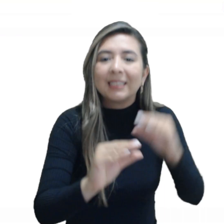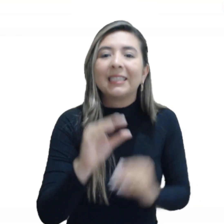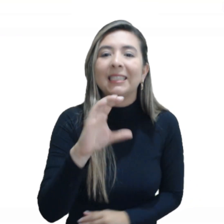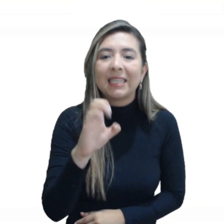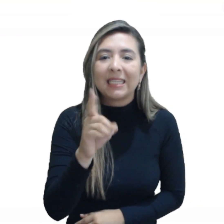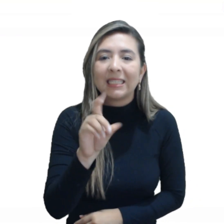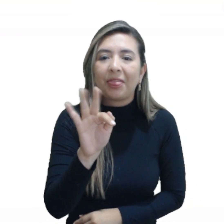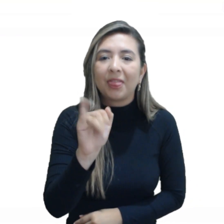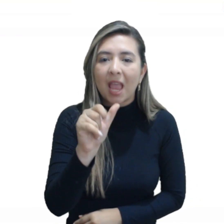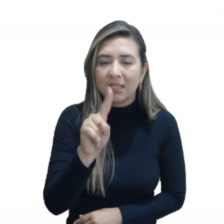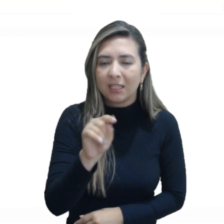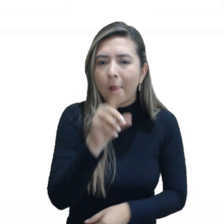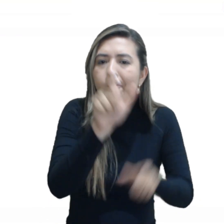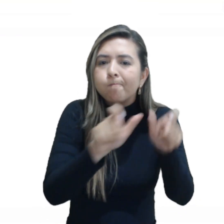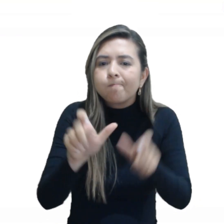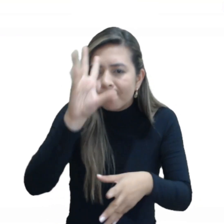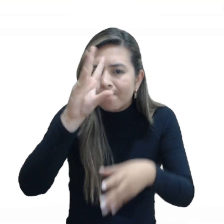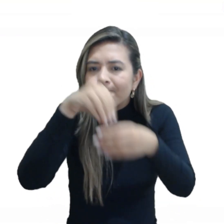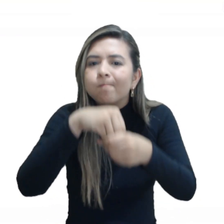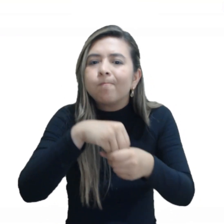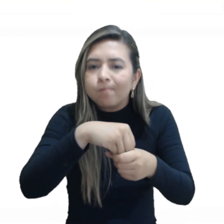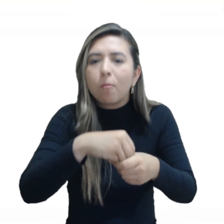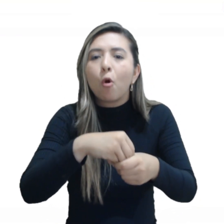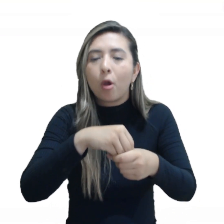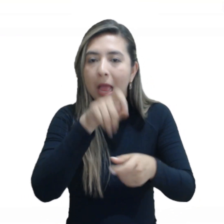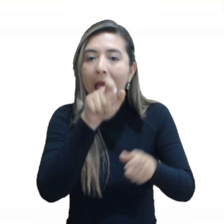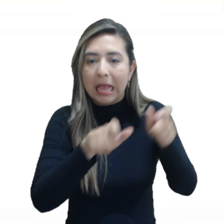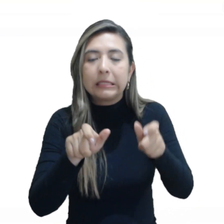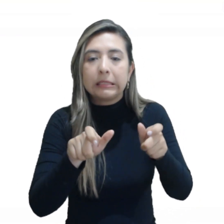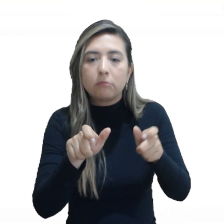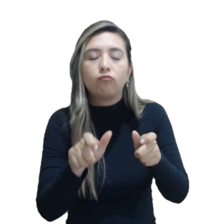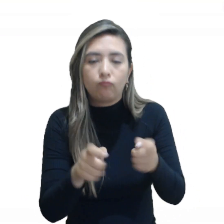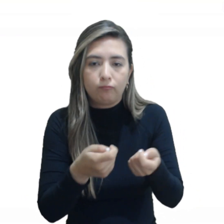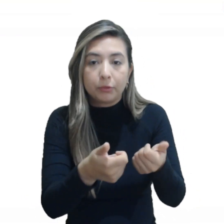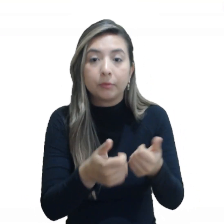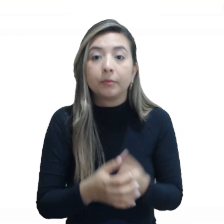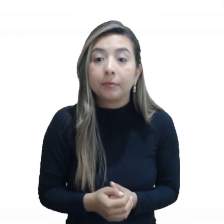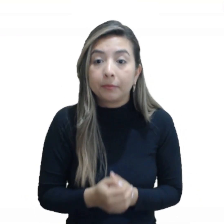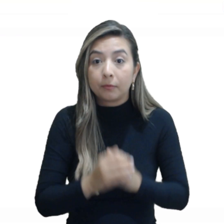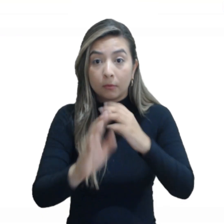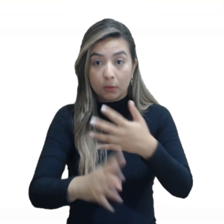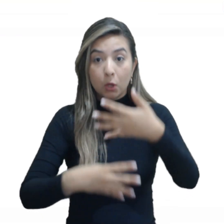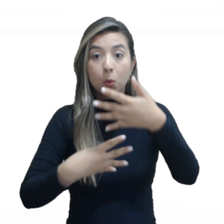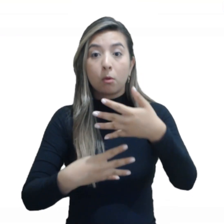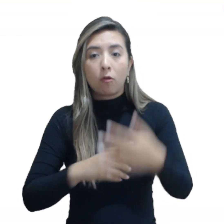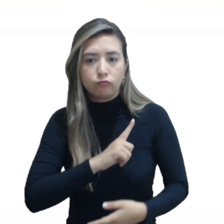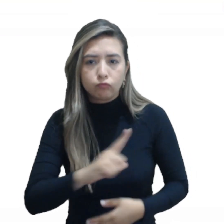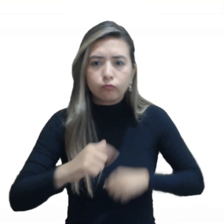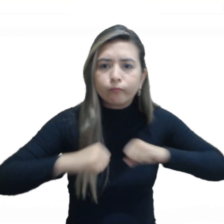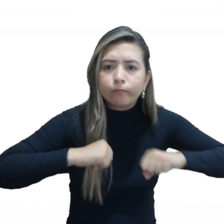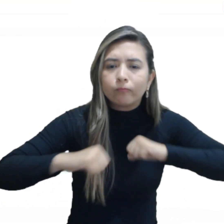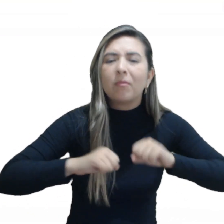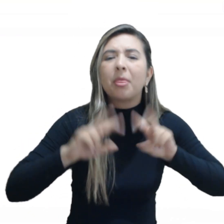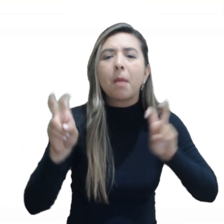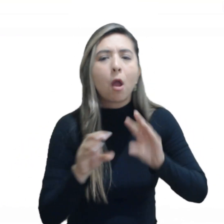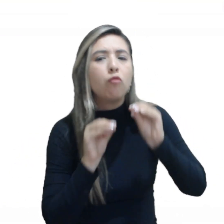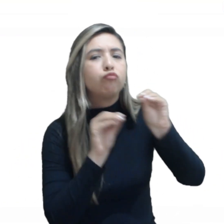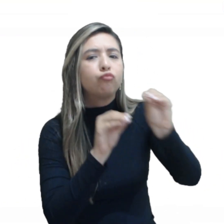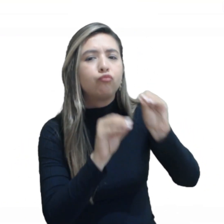públicos del departamento. 9. Liderar, coordinar, articular y organizar los programas de capacitación y asesoría que